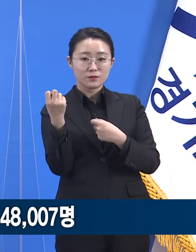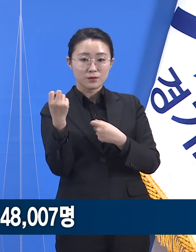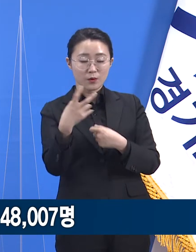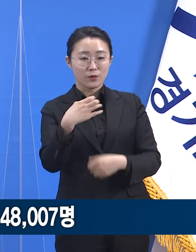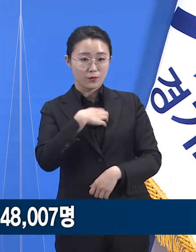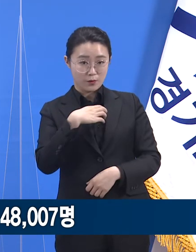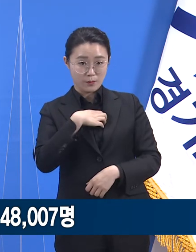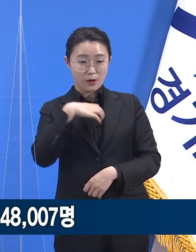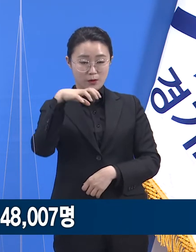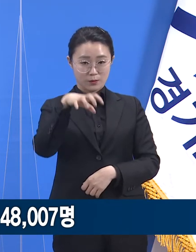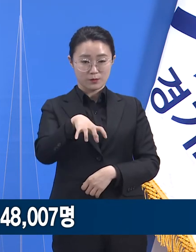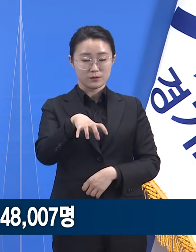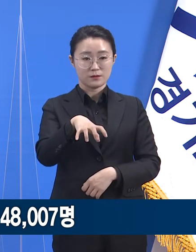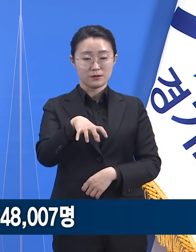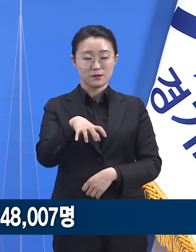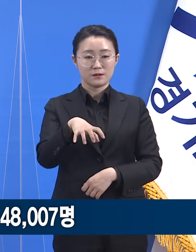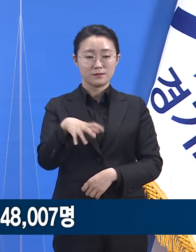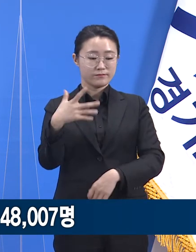310명입니다.